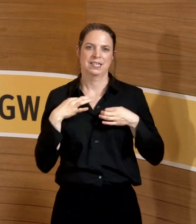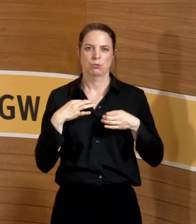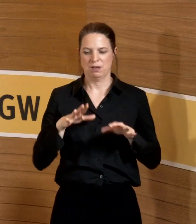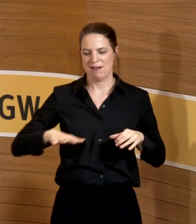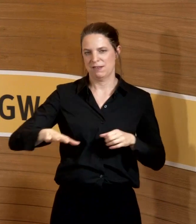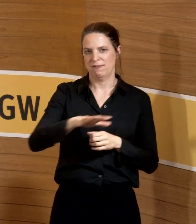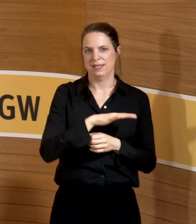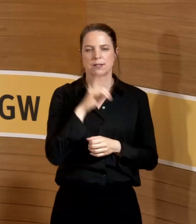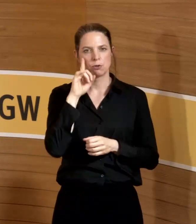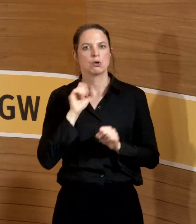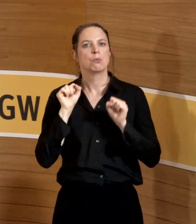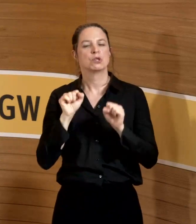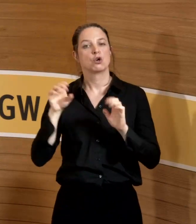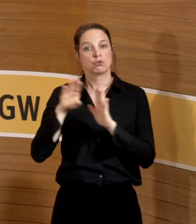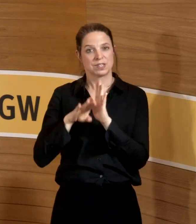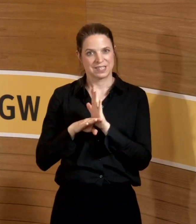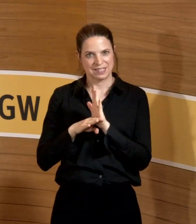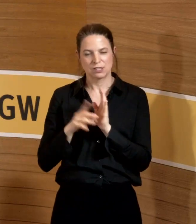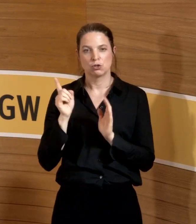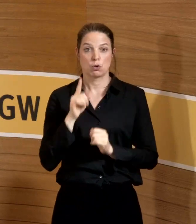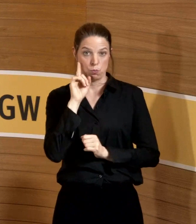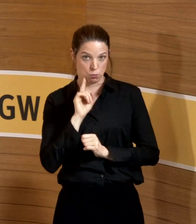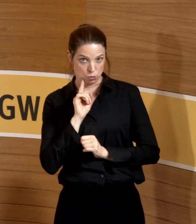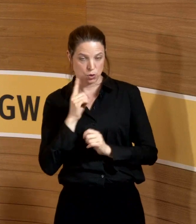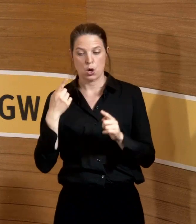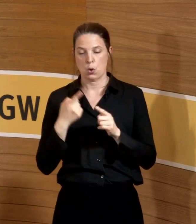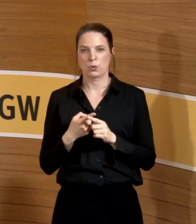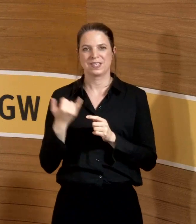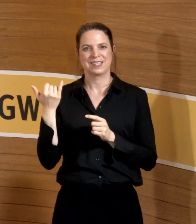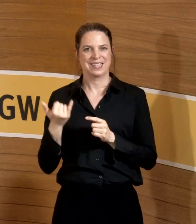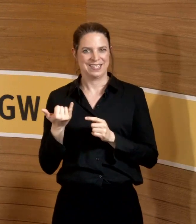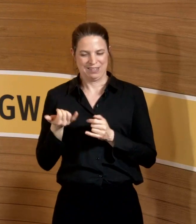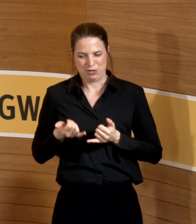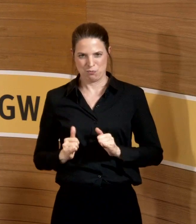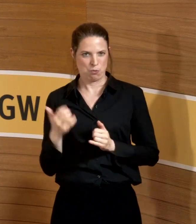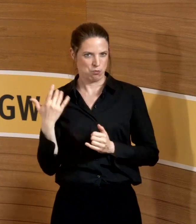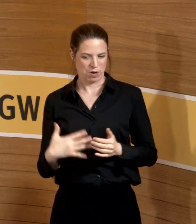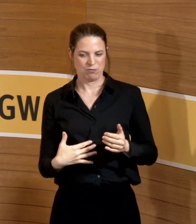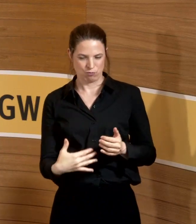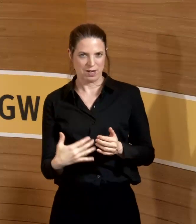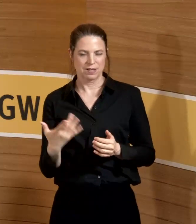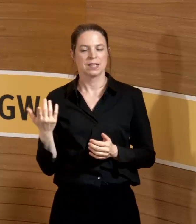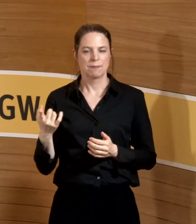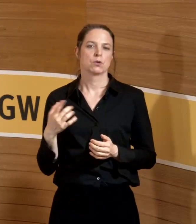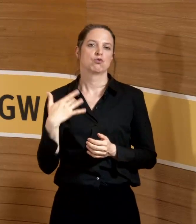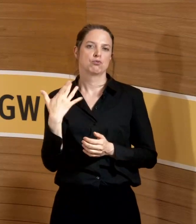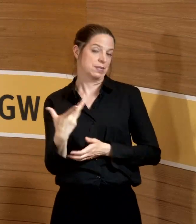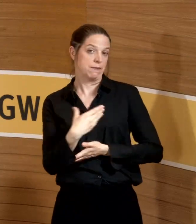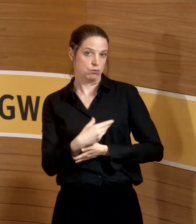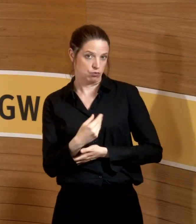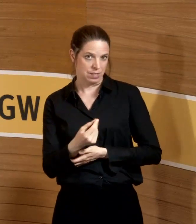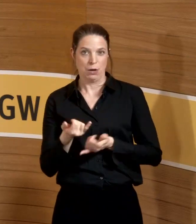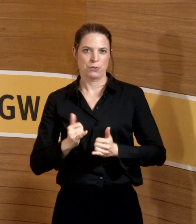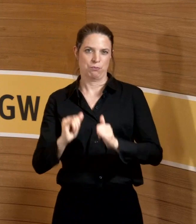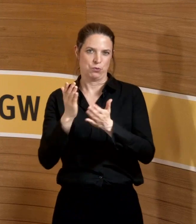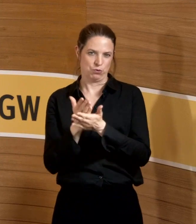Das Mutterschutzgesetz soll die Mutter und natürlich das ungeborene Kind und später halt über Stillen auch das geborene Kind schützen. Aber